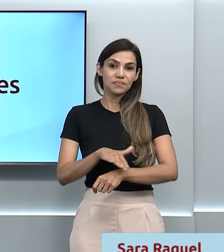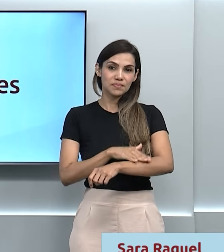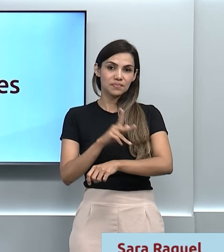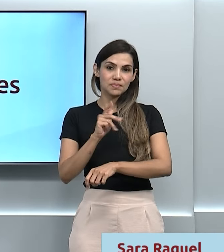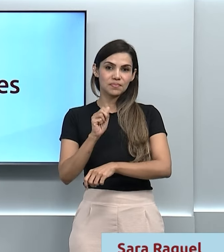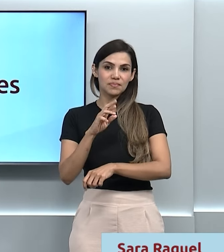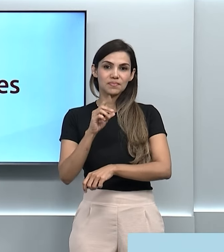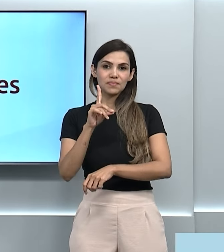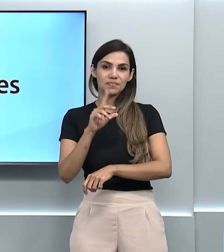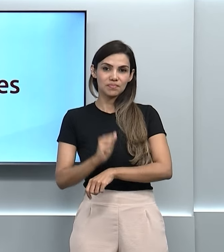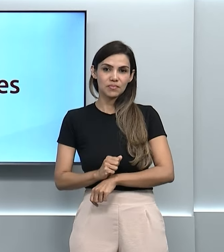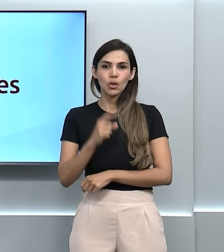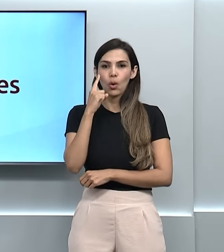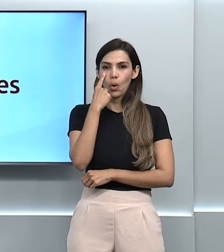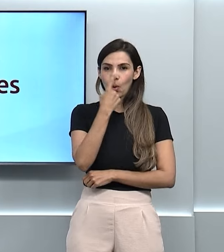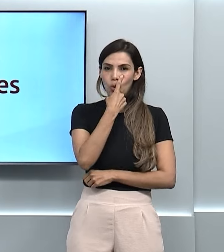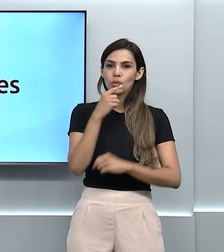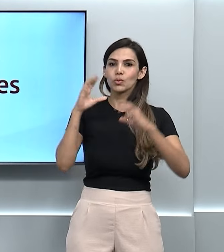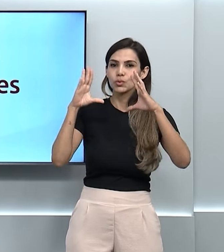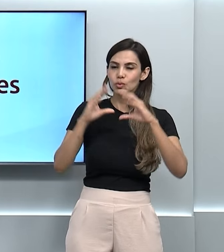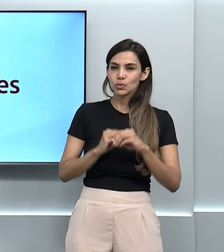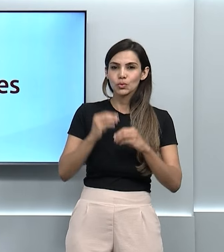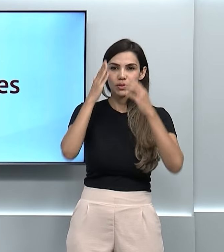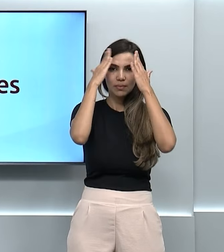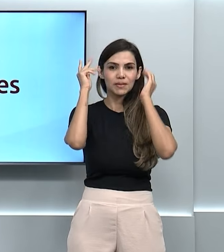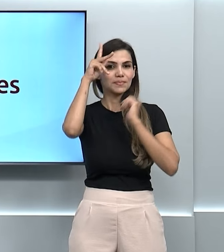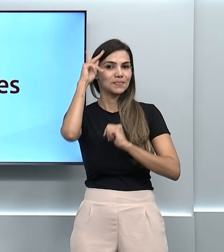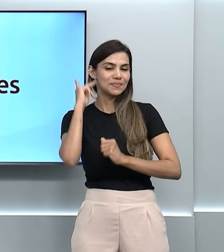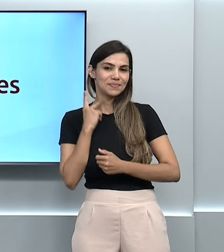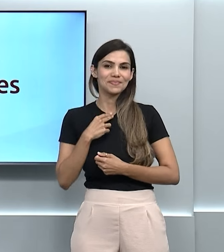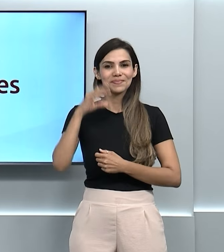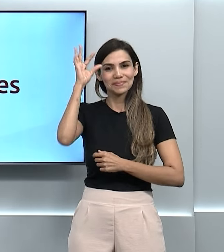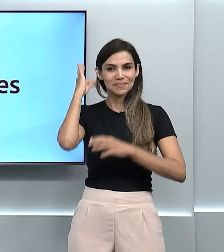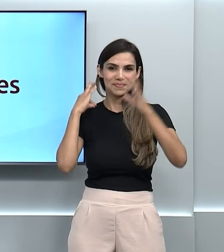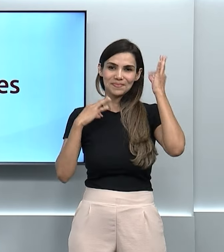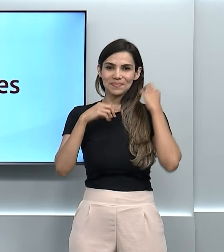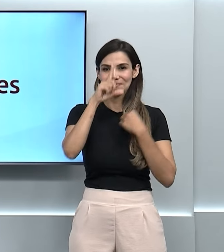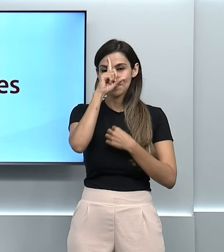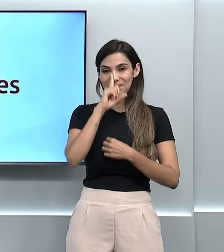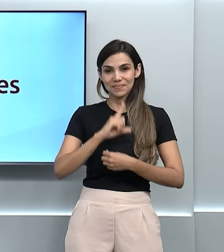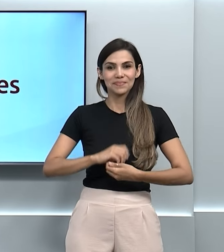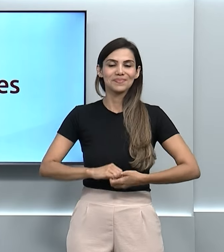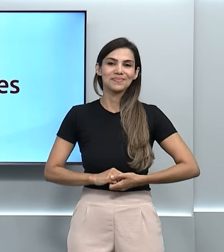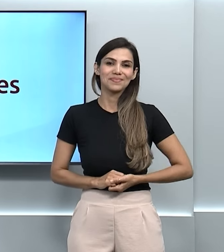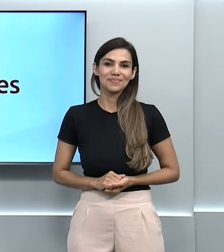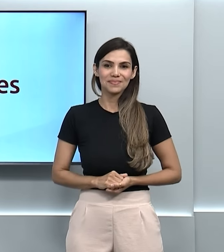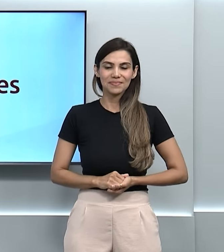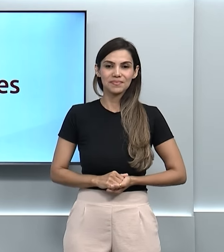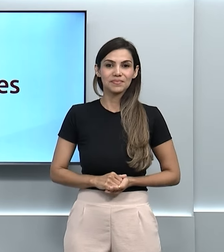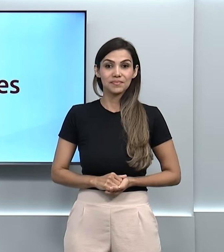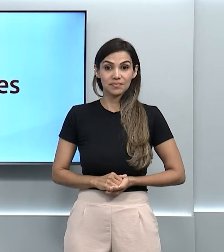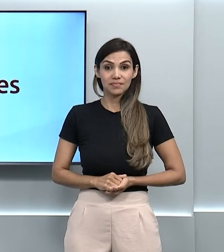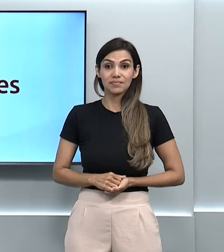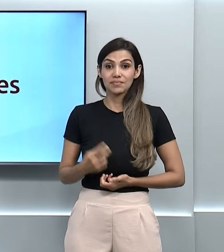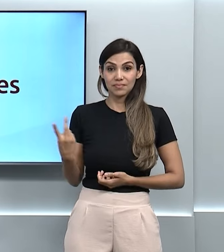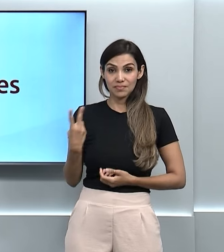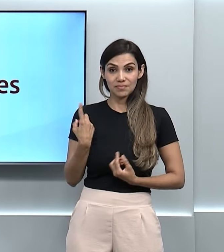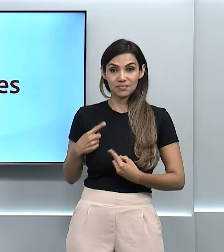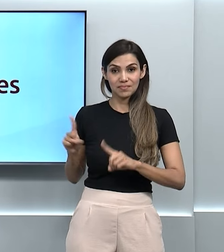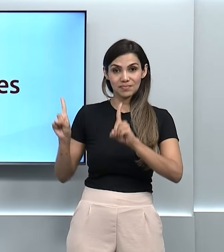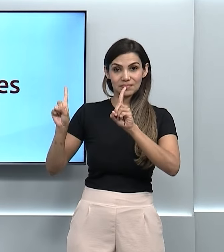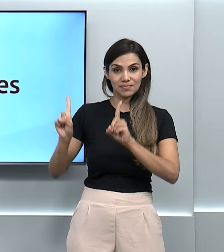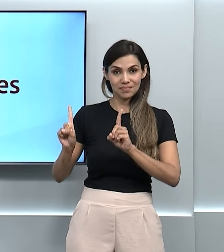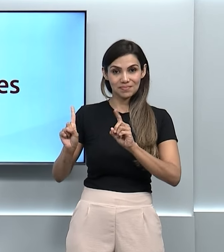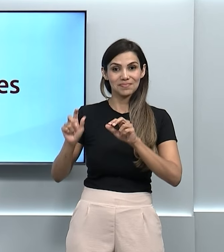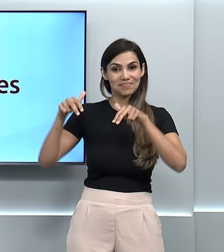pele parda, olhos escuros e cabelos lisos, com mechas abaixo dos ombros. Nós duas estamos de pé